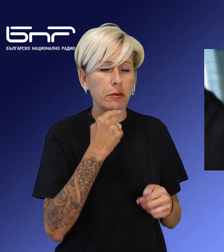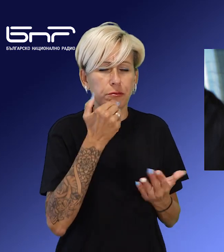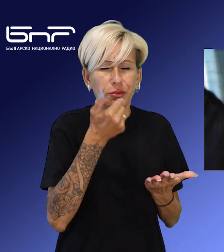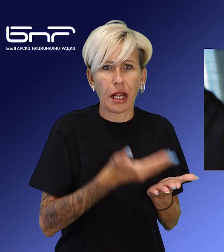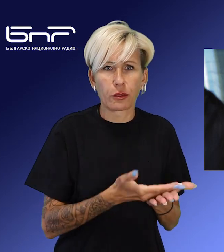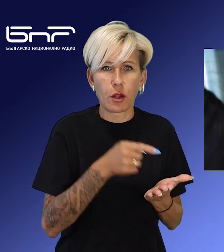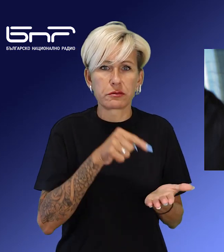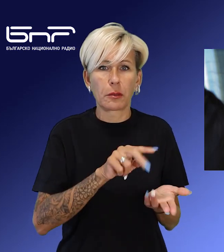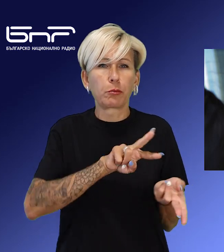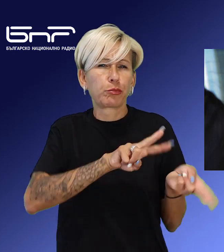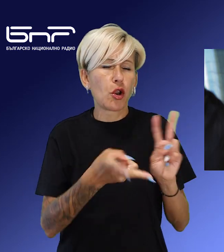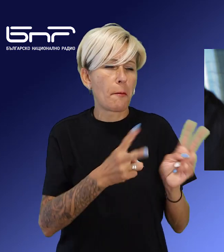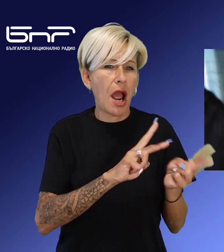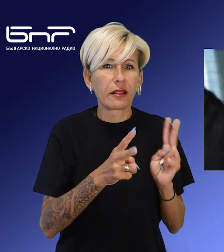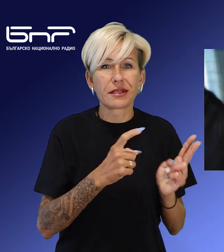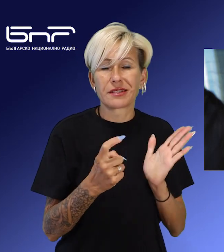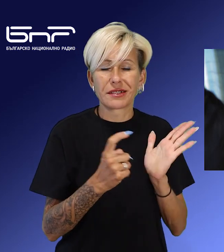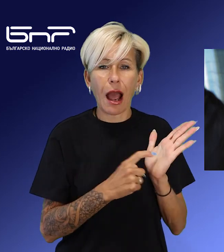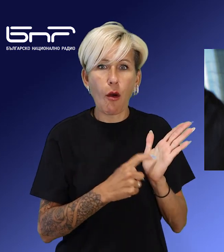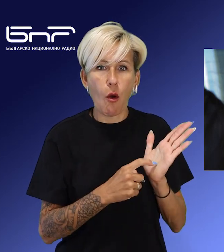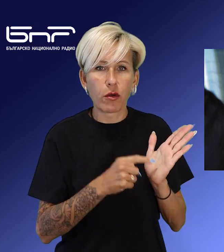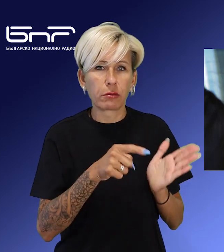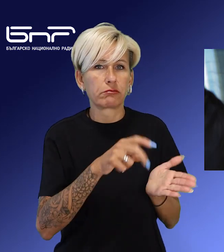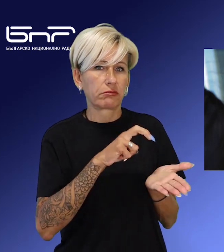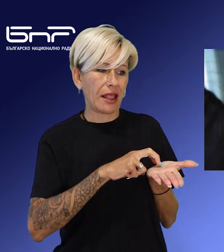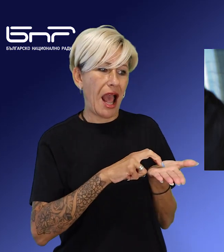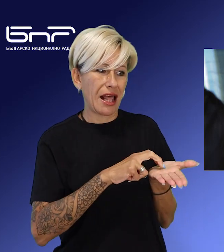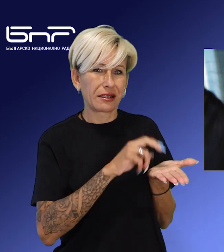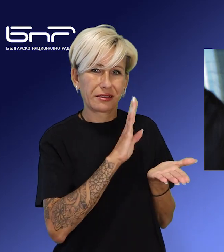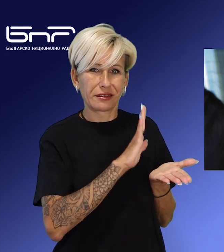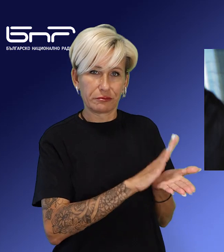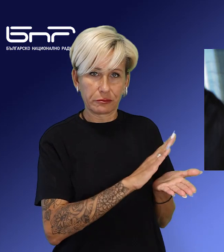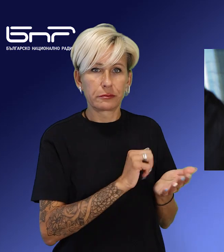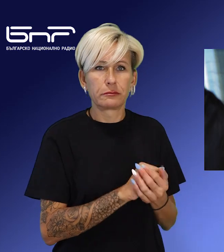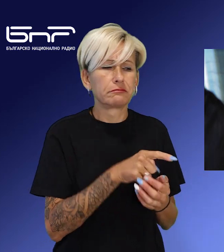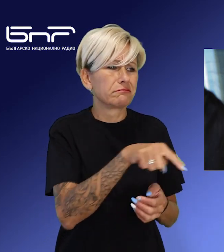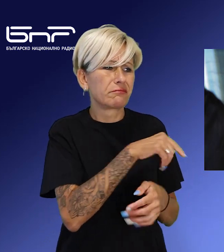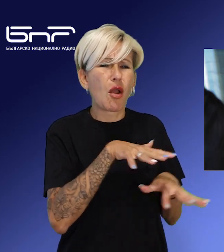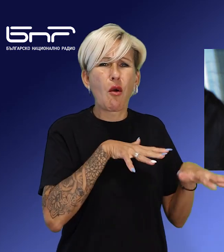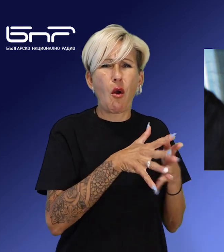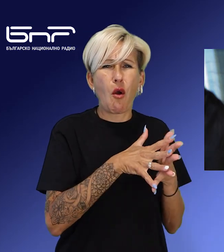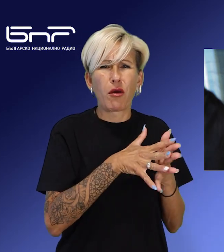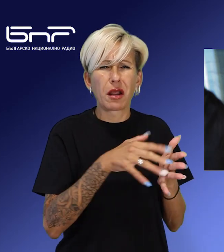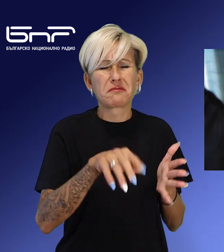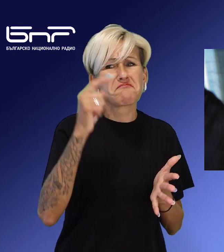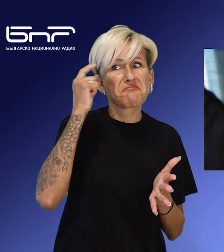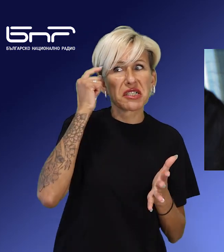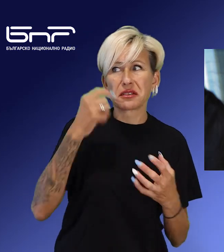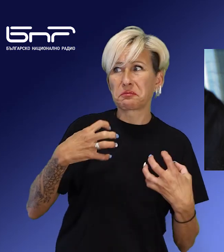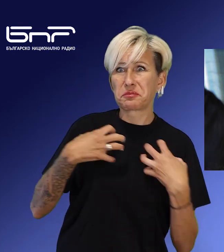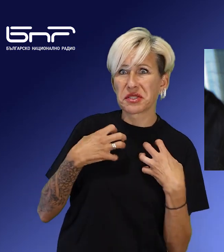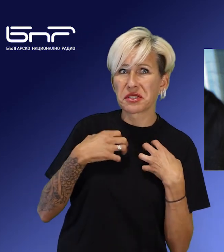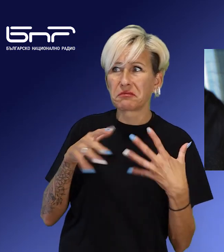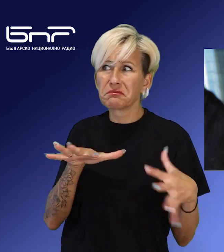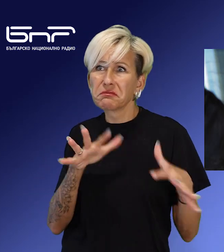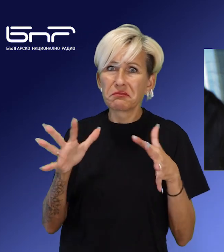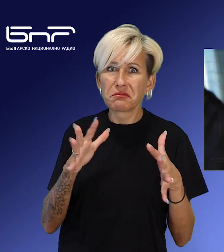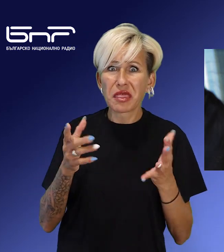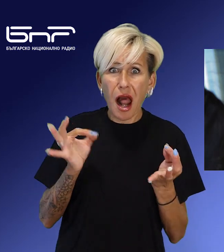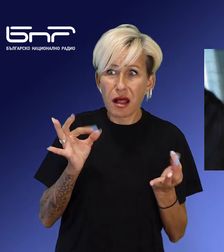Закона за енергетиката. Даконът за енергетиката предизвика определени вълнения и опасения, че може би предстои